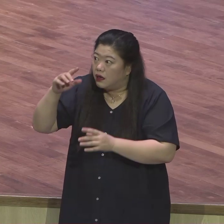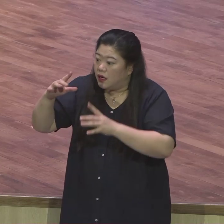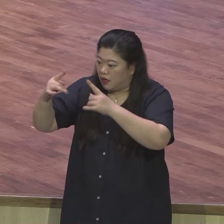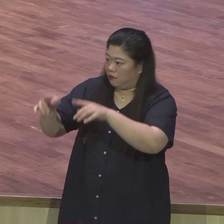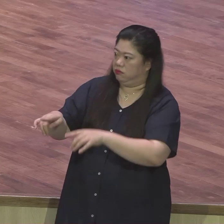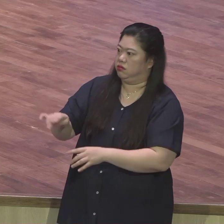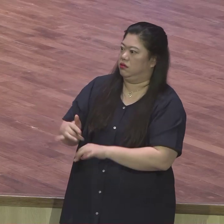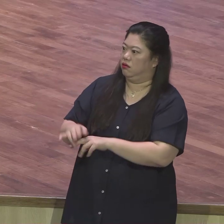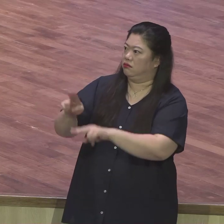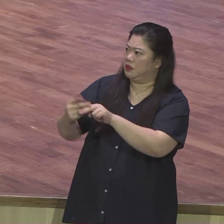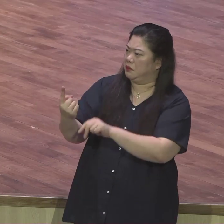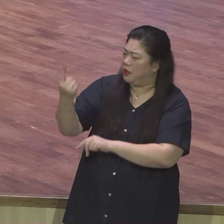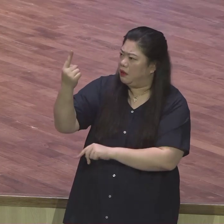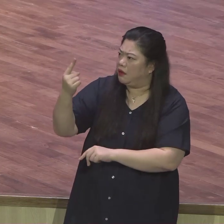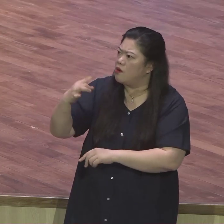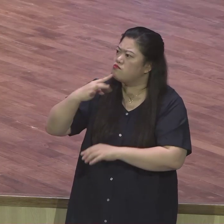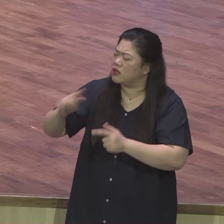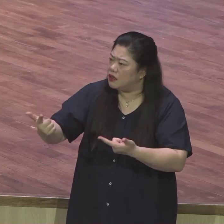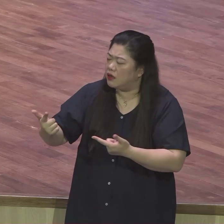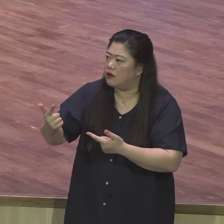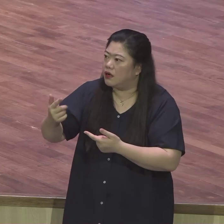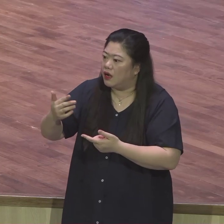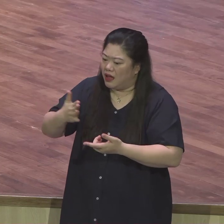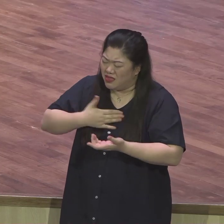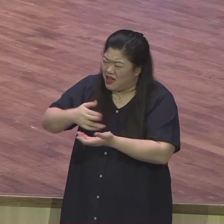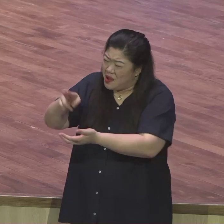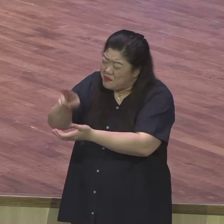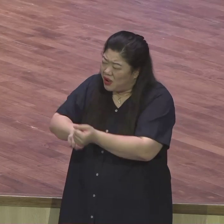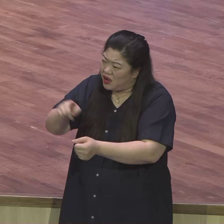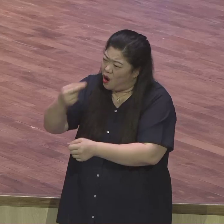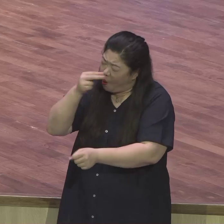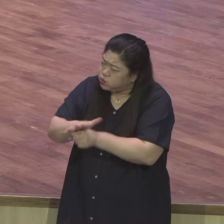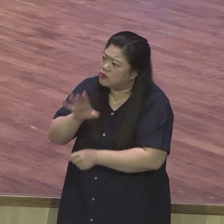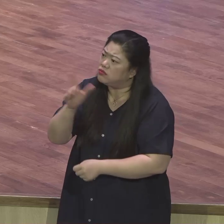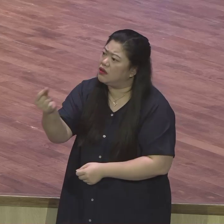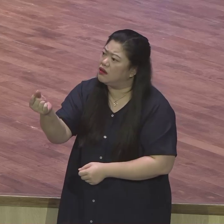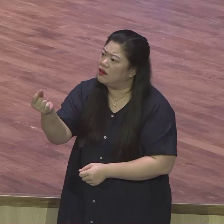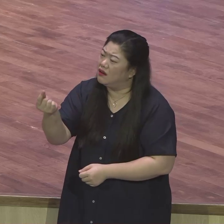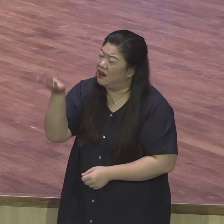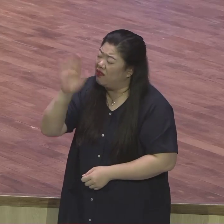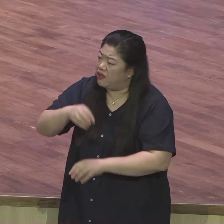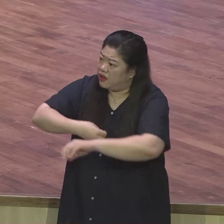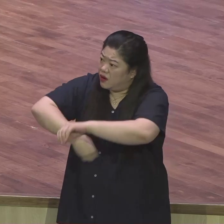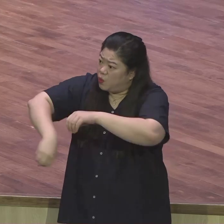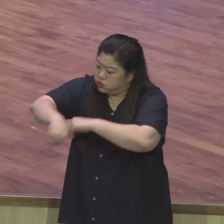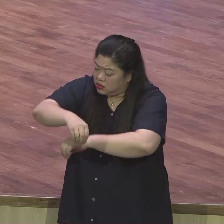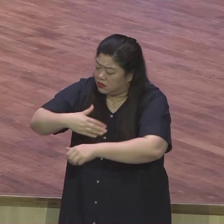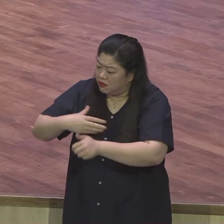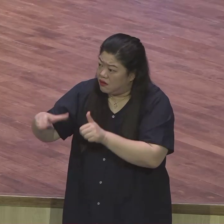시작합니다. 요셉의 영적 해석 보세요. 하나님이 생명을 구원하시려고